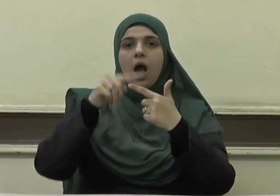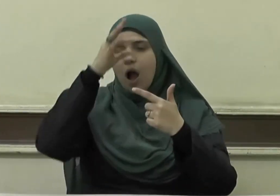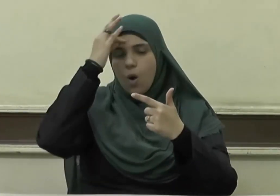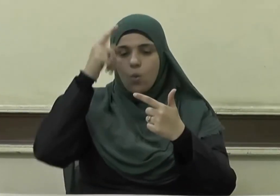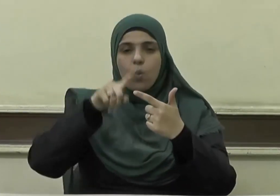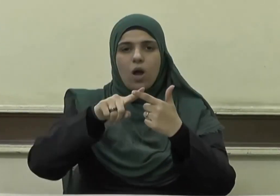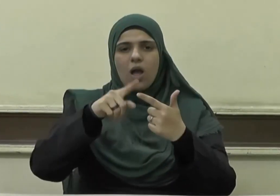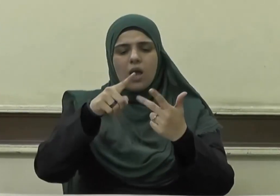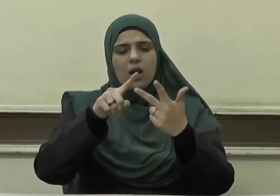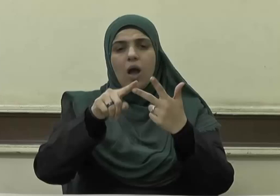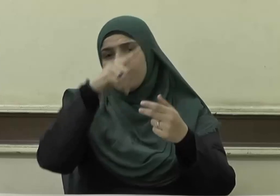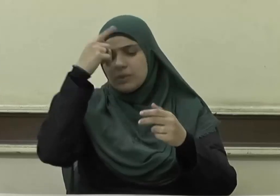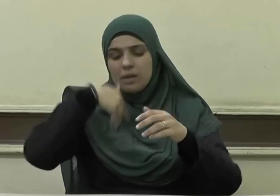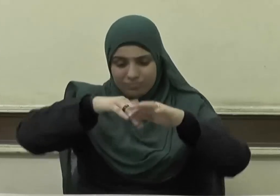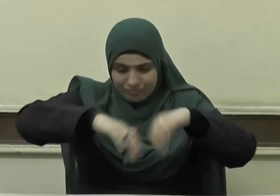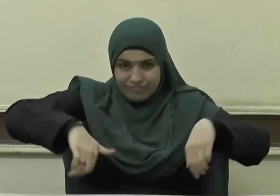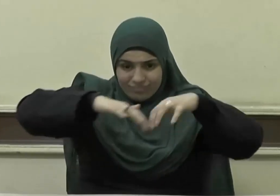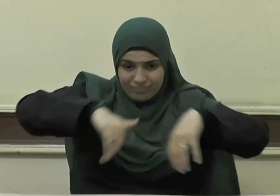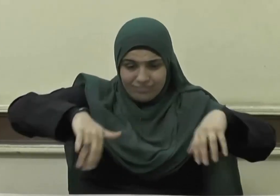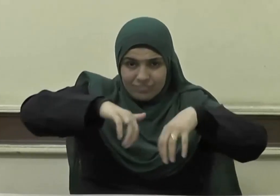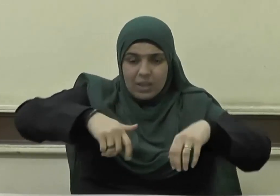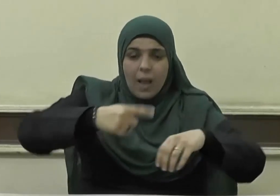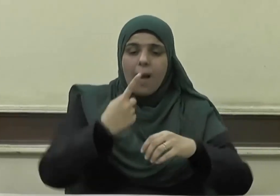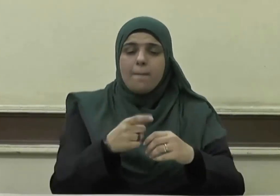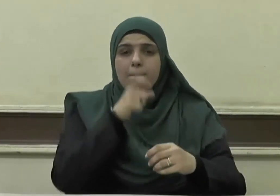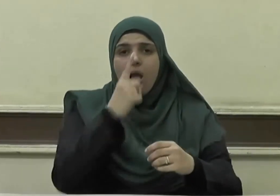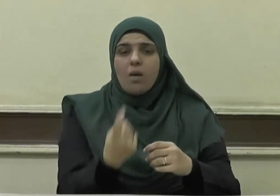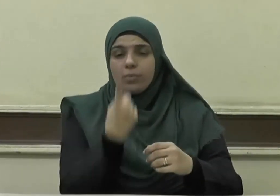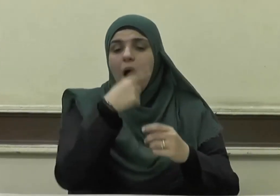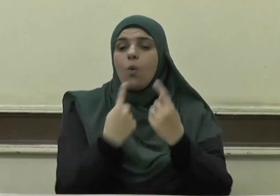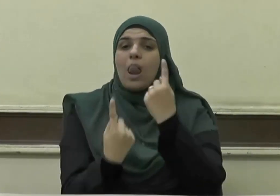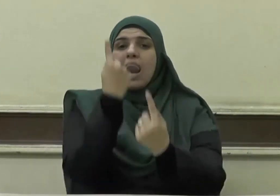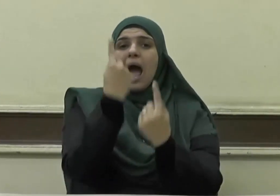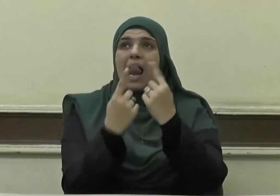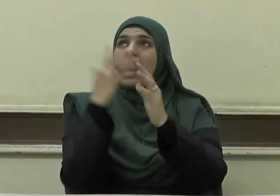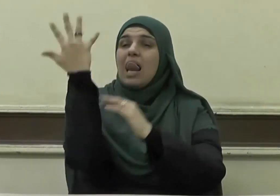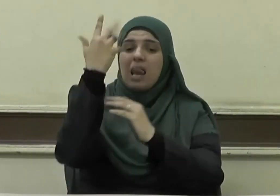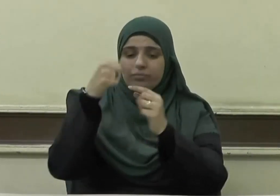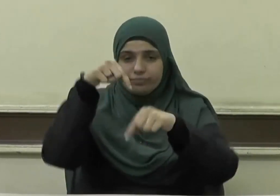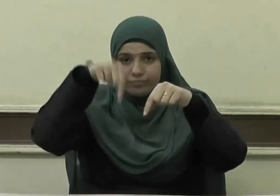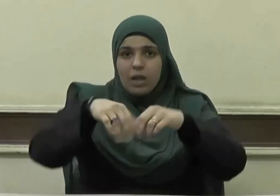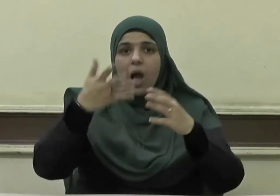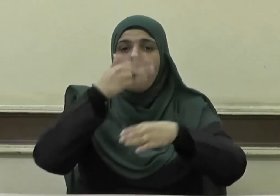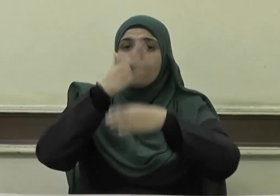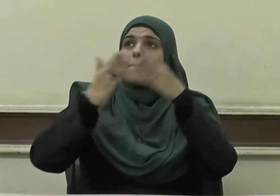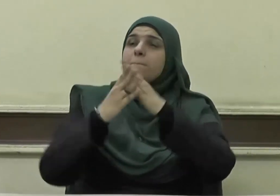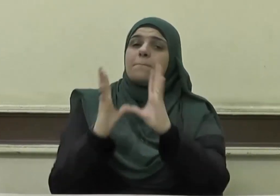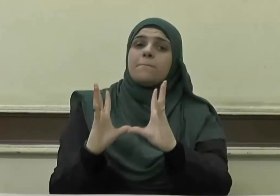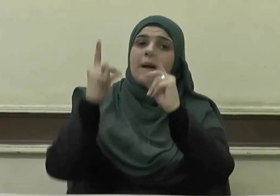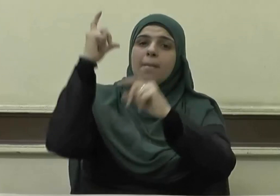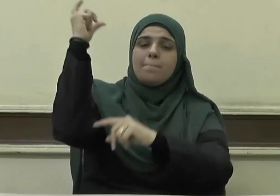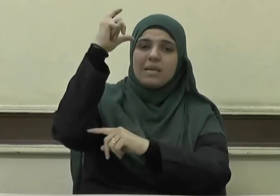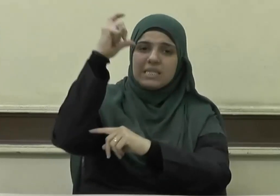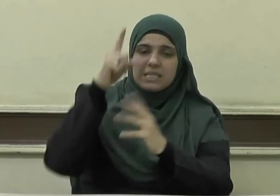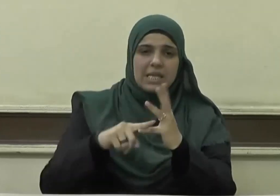حفر بئر أو غرس نخلا أو بنى مسجدا أو ورث